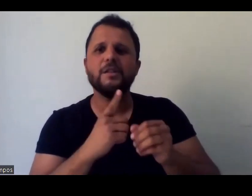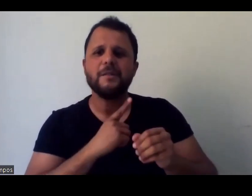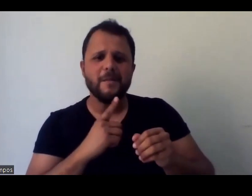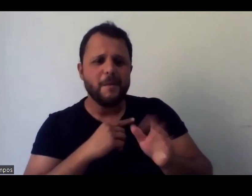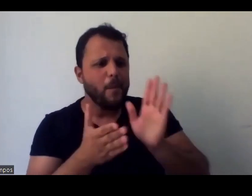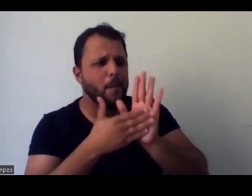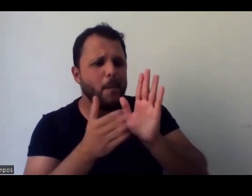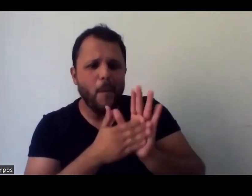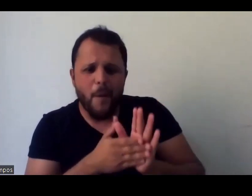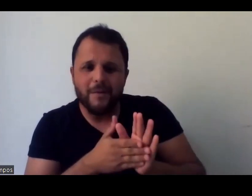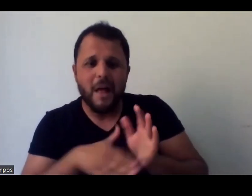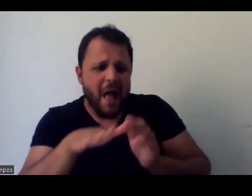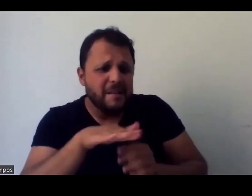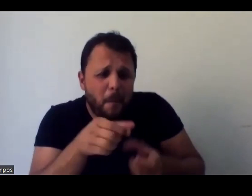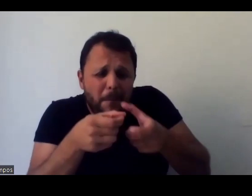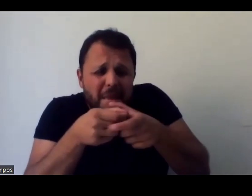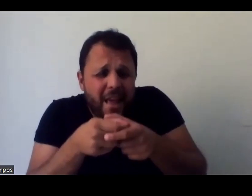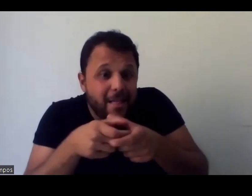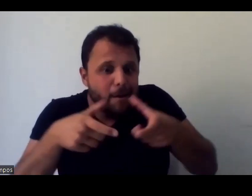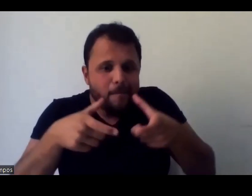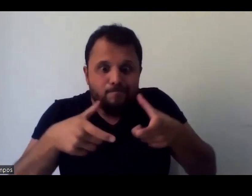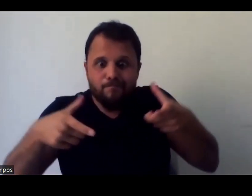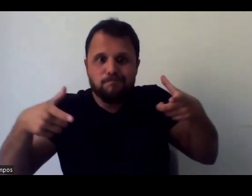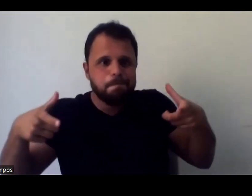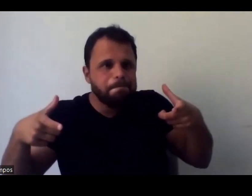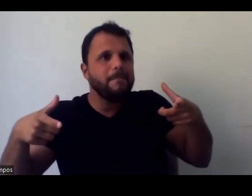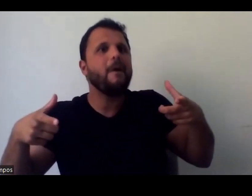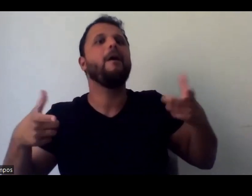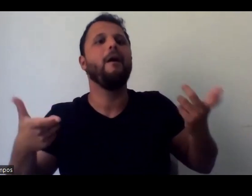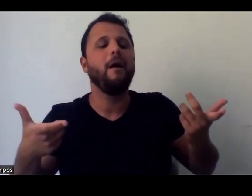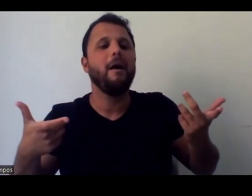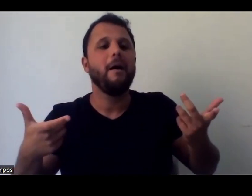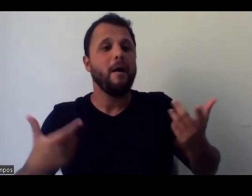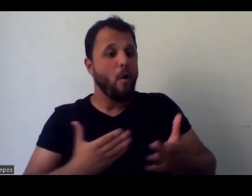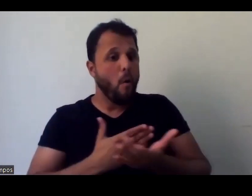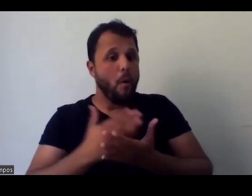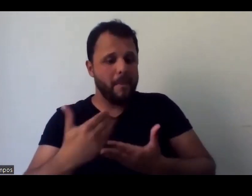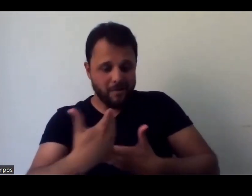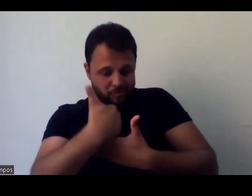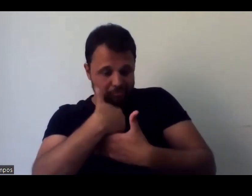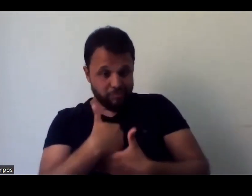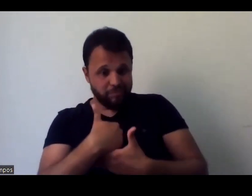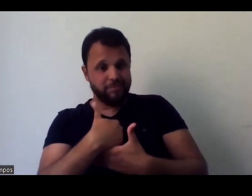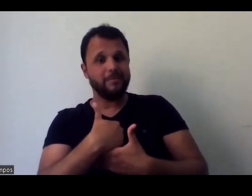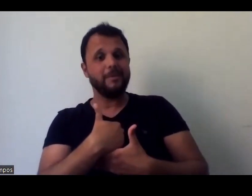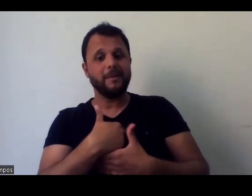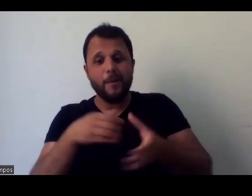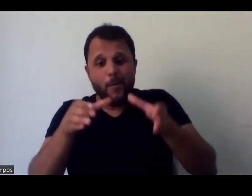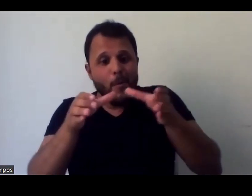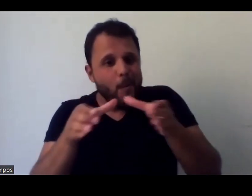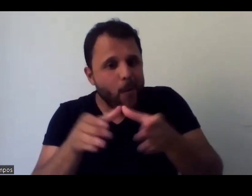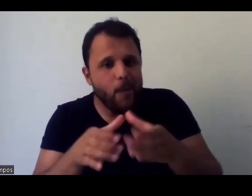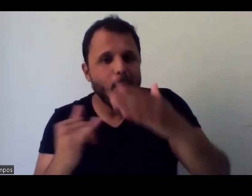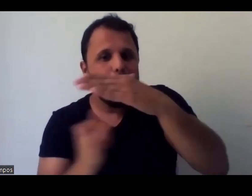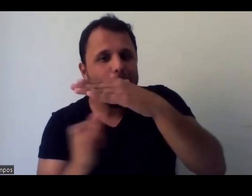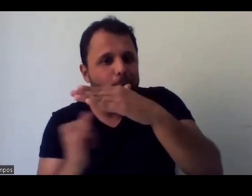pequenas, grandes e médias, né, coisas que começam no individual, no coletivo, institucionalmente, fora dele